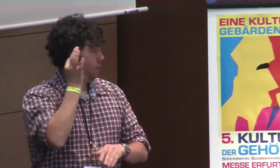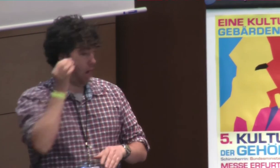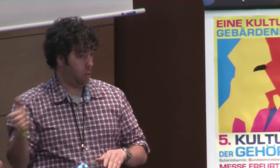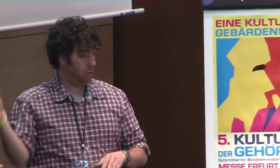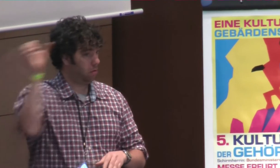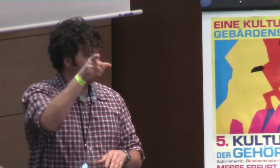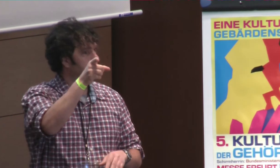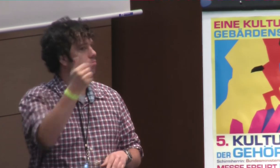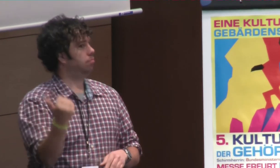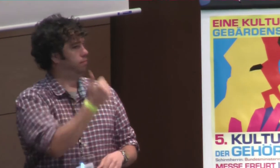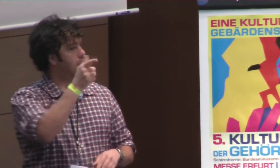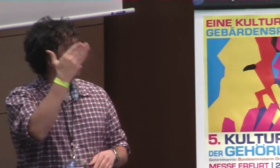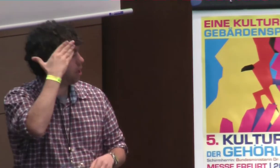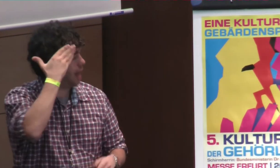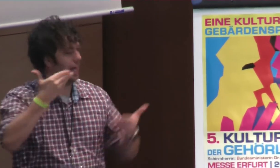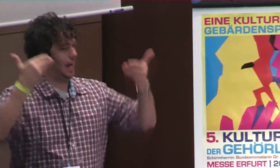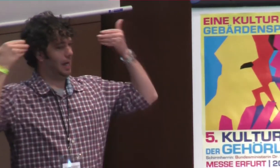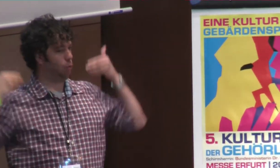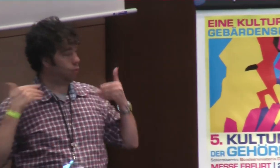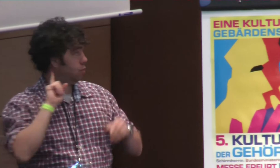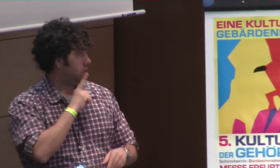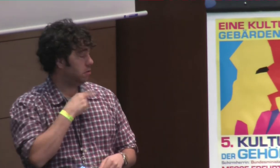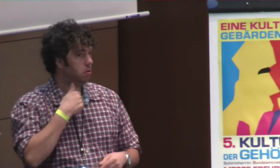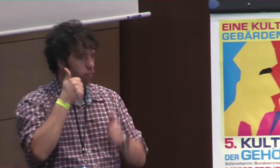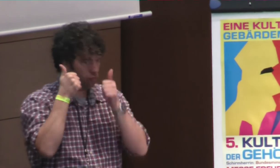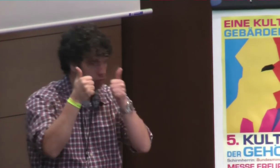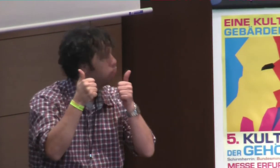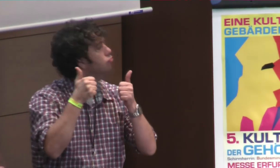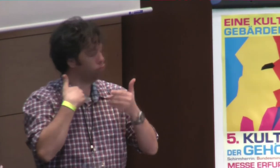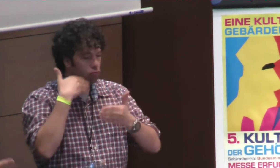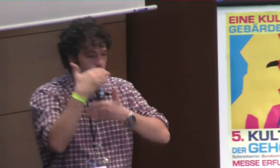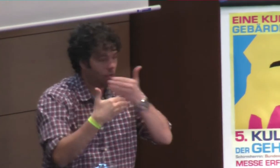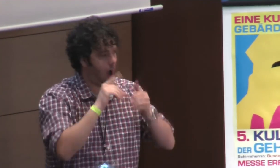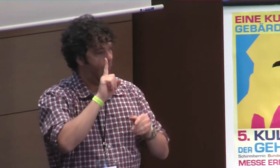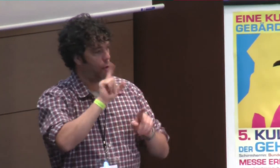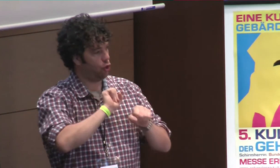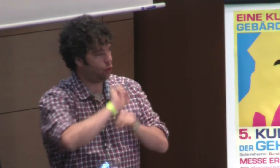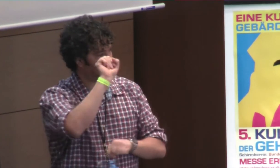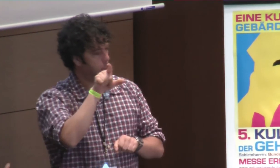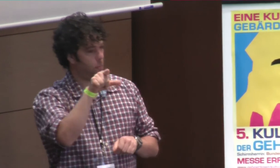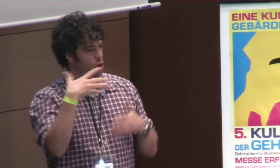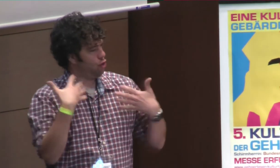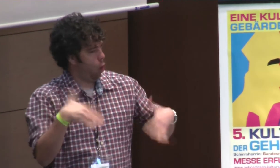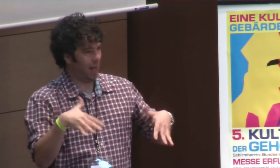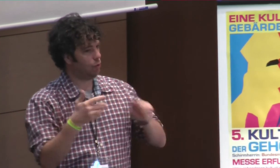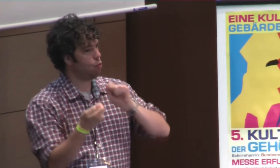alte Schulleiter ist in Rente gegangen und die neue Schulleiterin weiß etwas, das hat mich schon sehr begeistert über Gehördose Menschen,